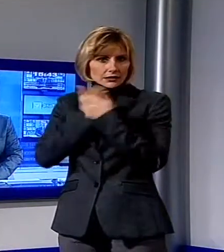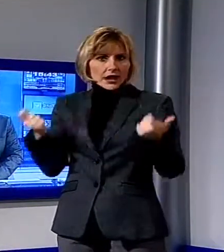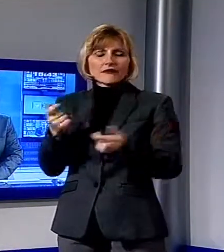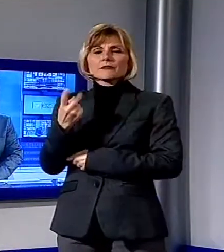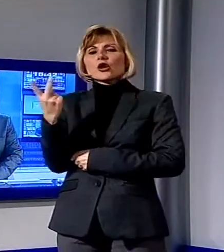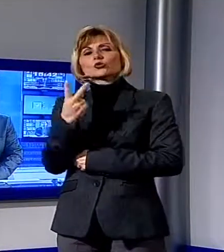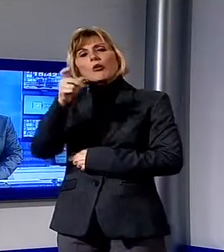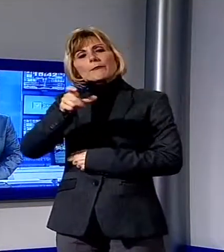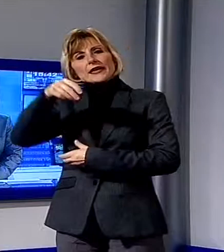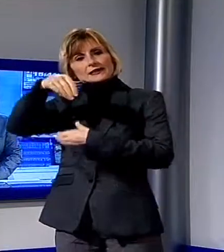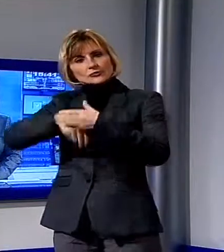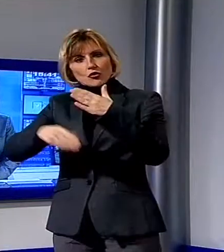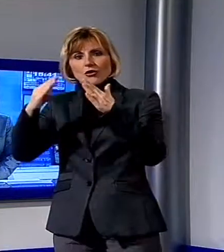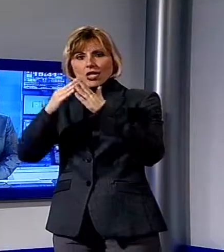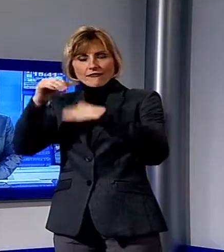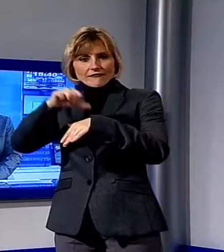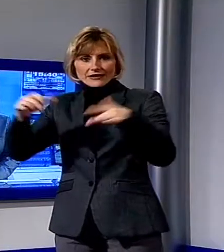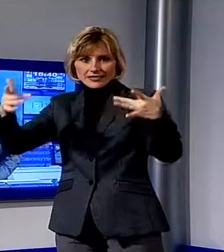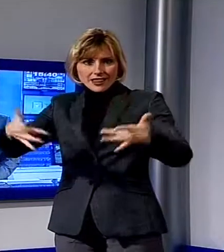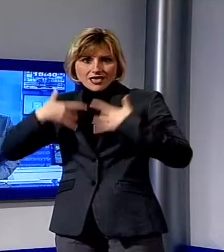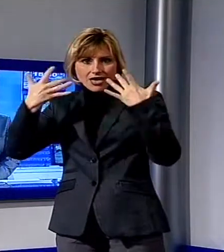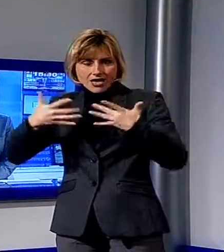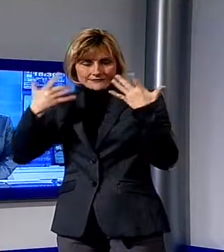due persone che in quel momento si trovavano all'interno della casa.